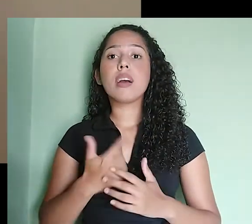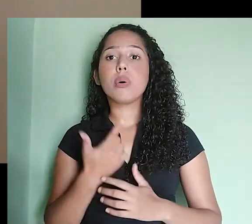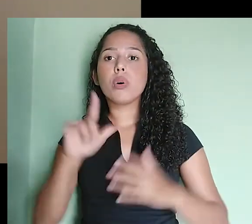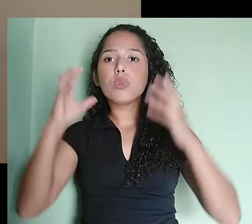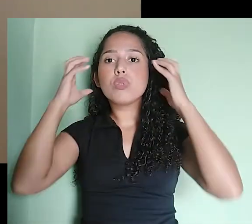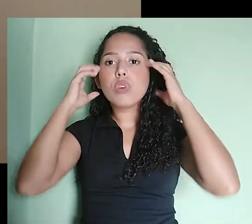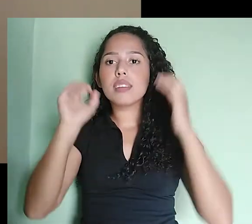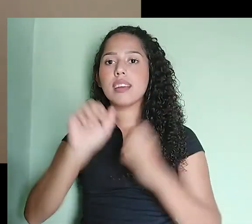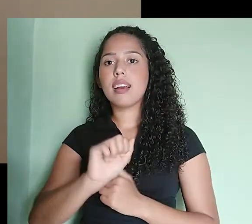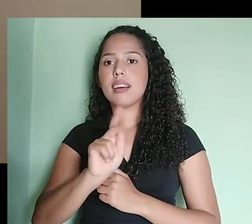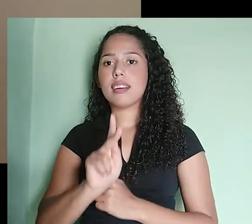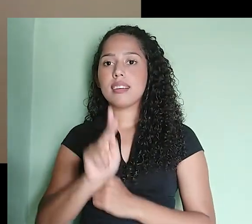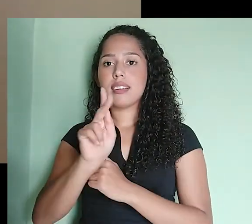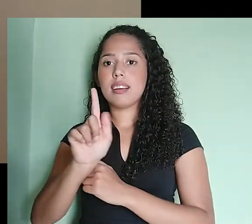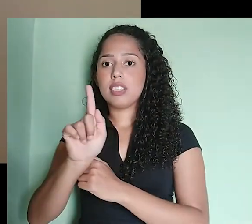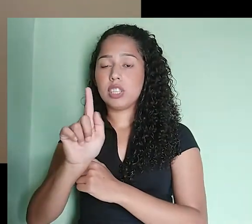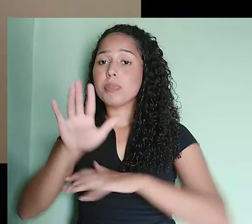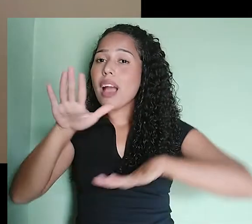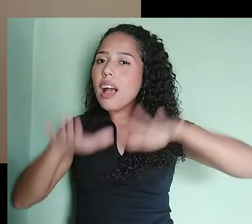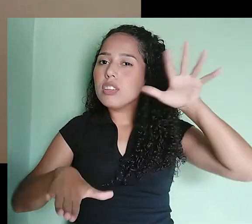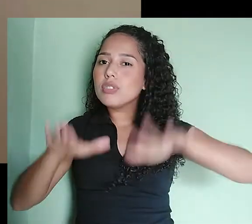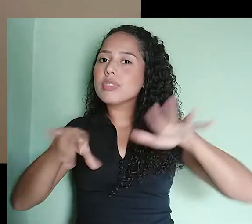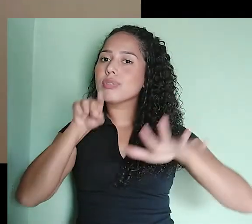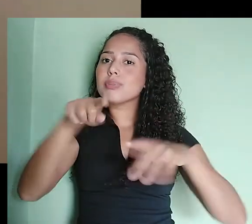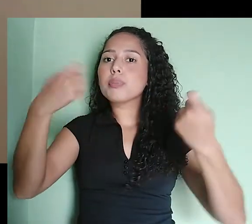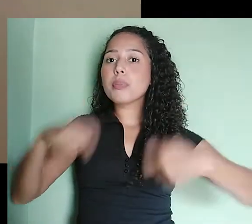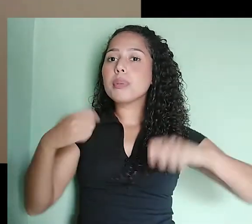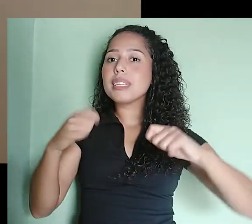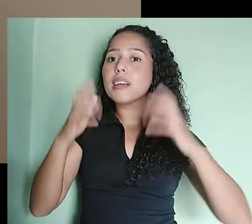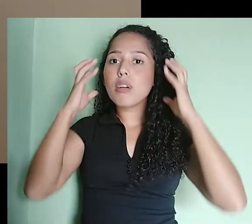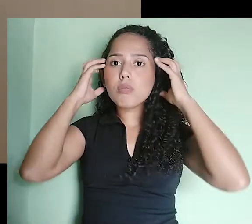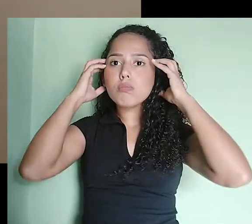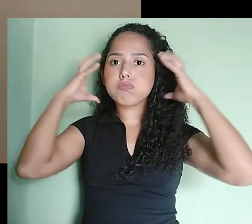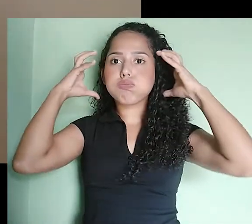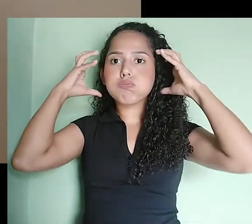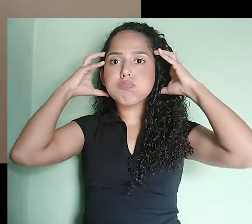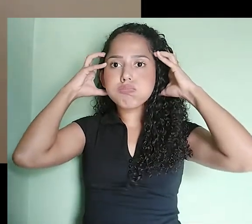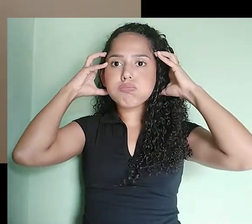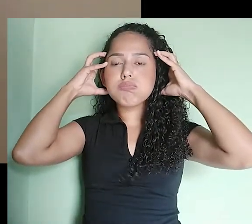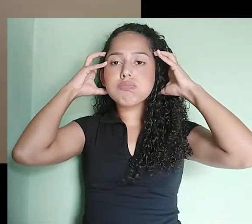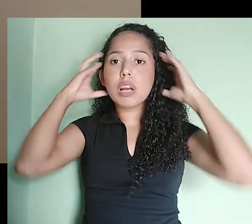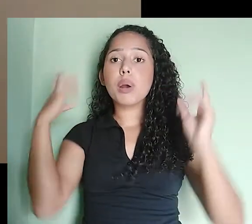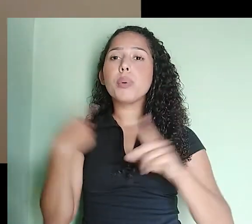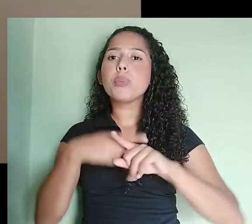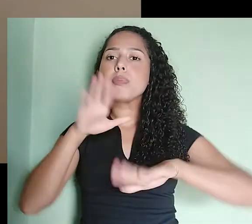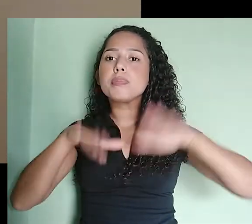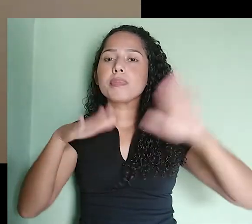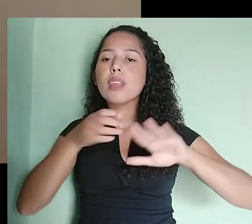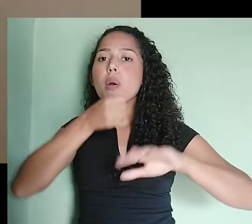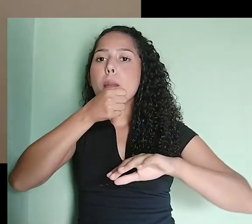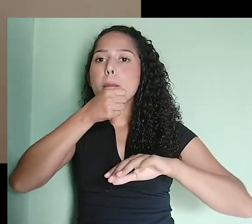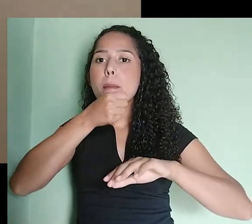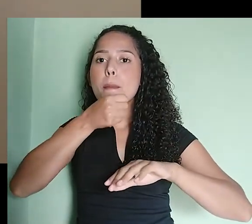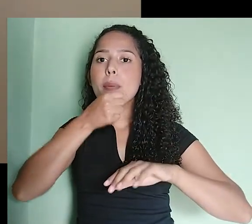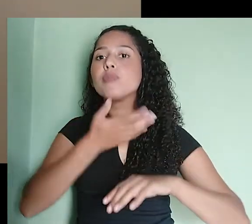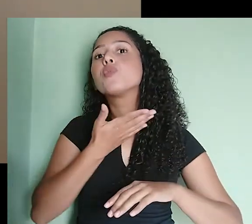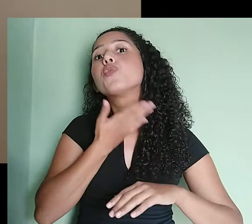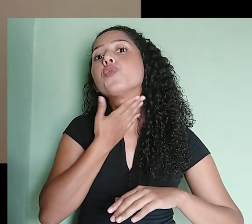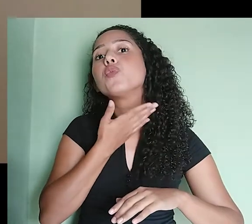pequeno, mas eu sei que você vai precisar de um fone maior. Quando você for fazer uma gravação de voz e que tem